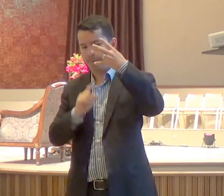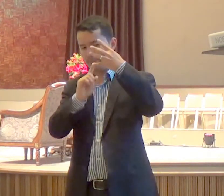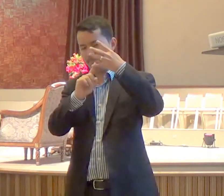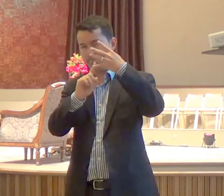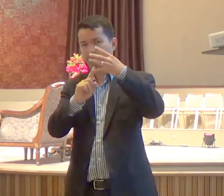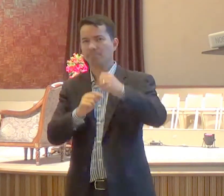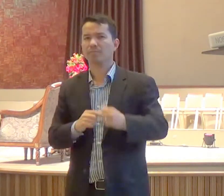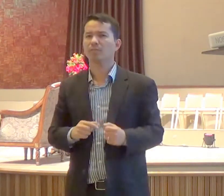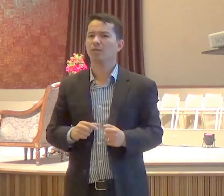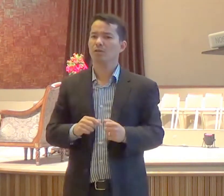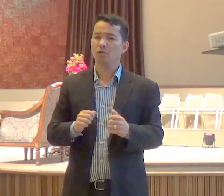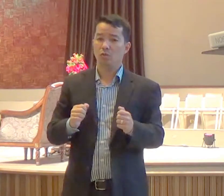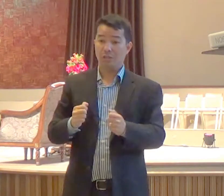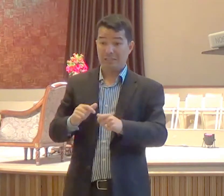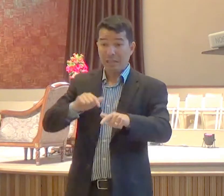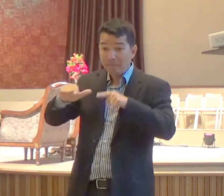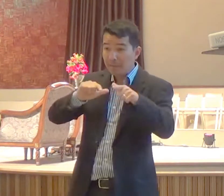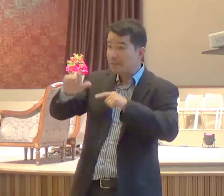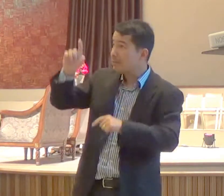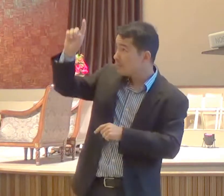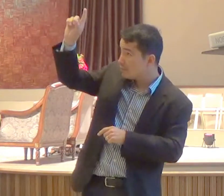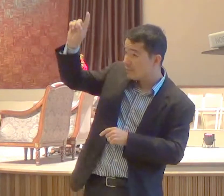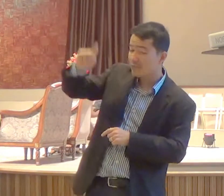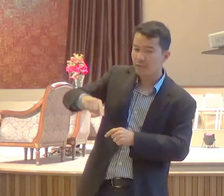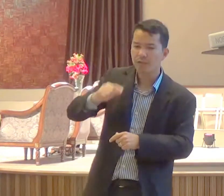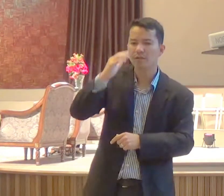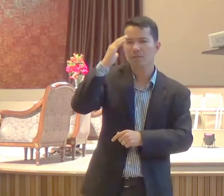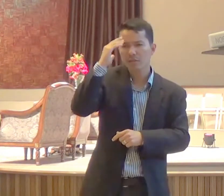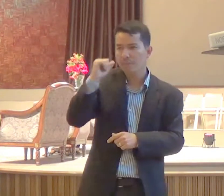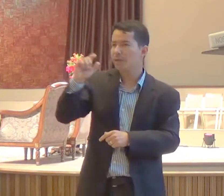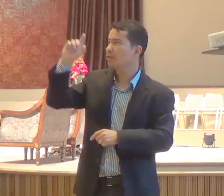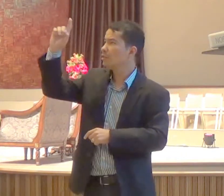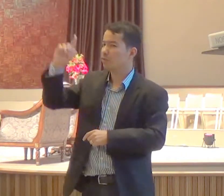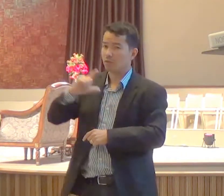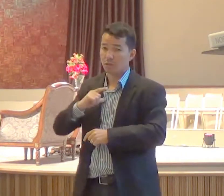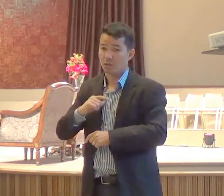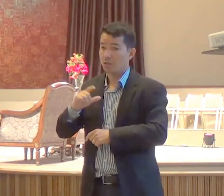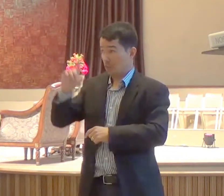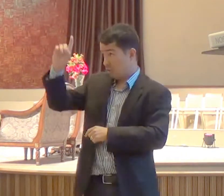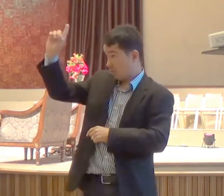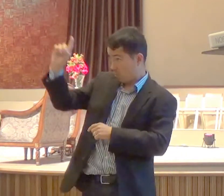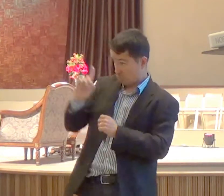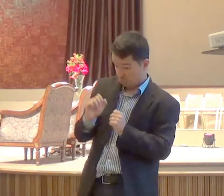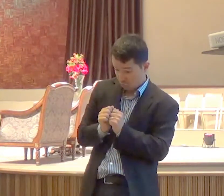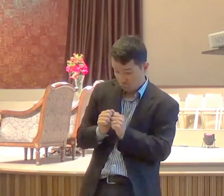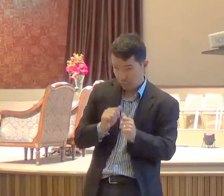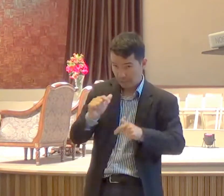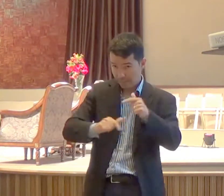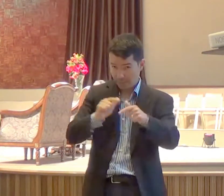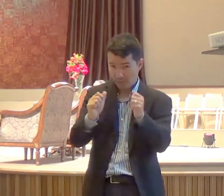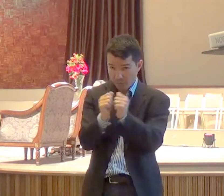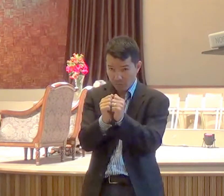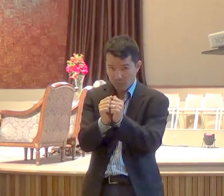cooperar com Deus, é ter o Senhor, cooperando, e ter o Senhor, cooperando conosco, implica,